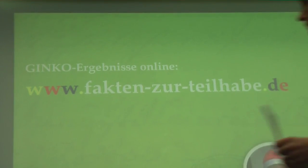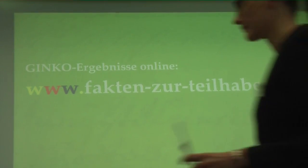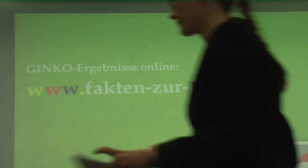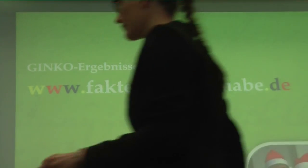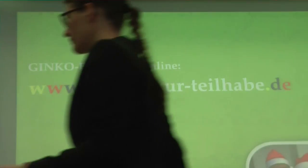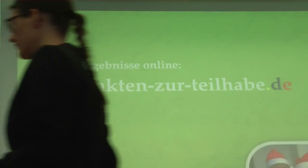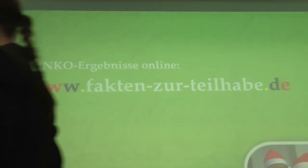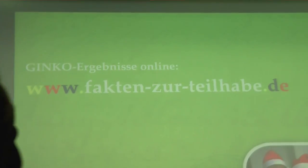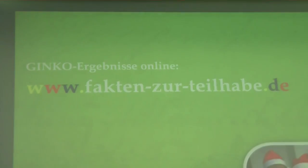Ja, vielen Dank.